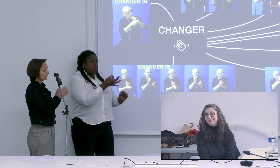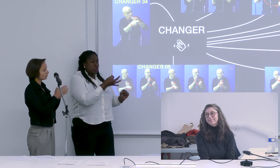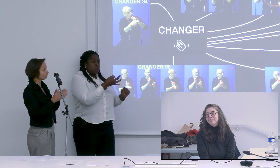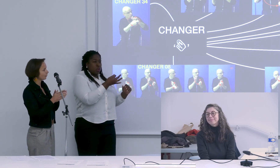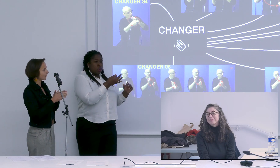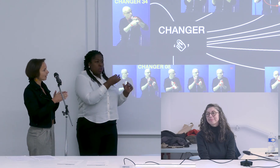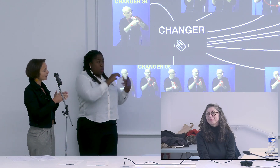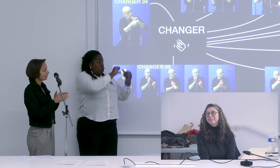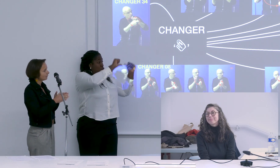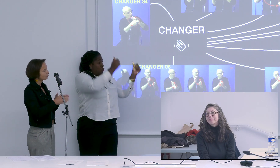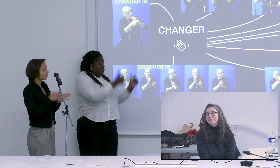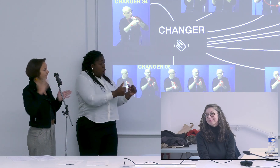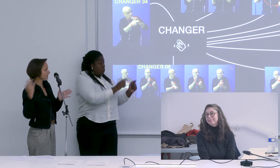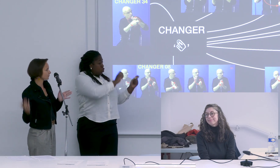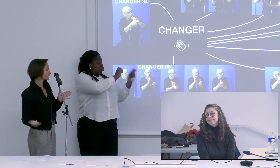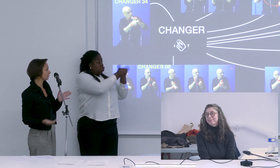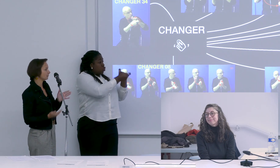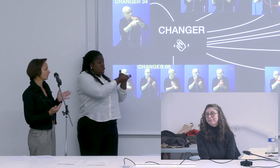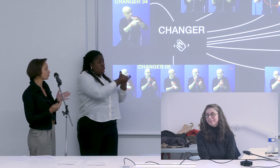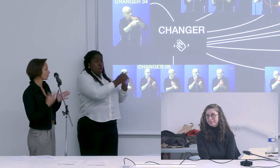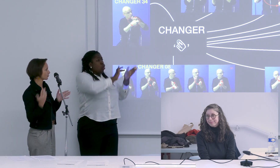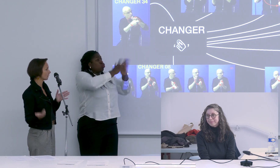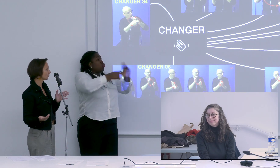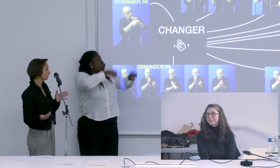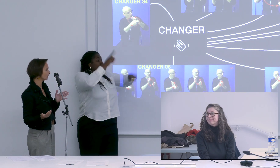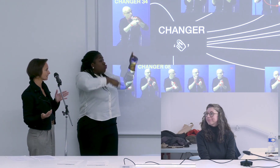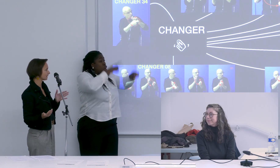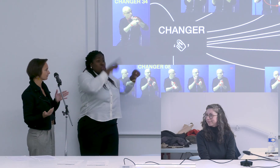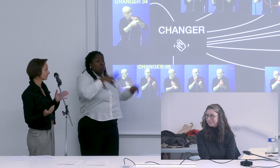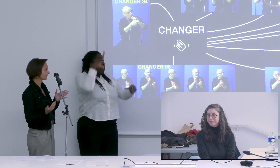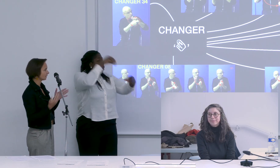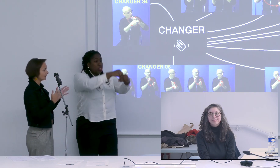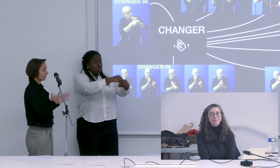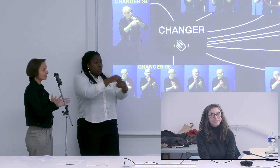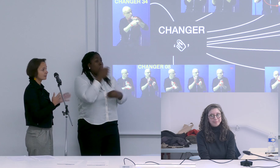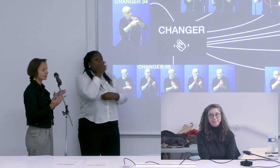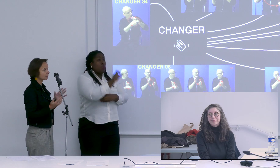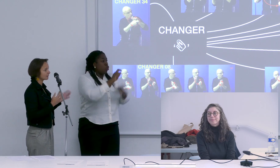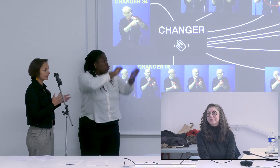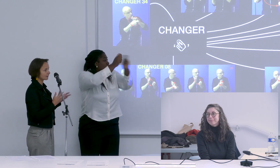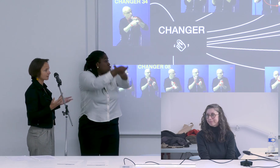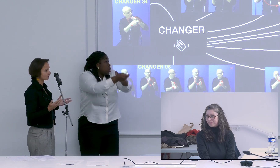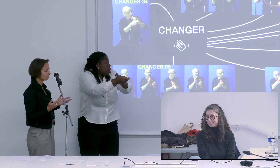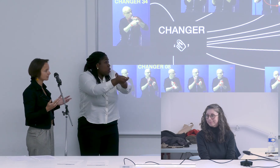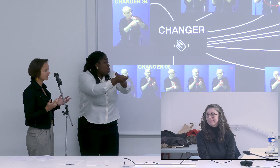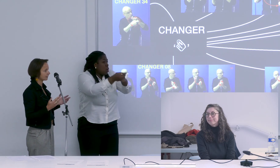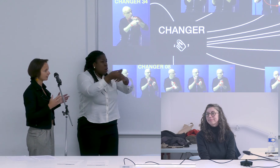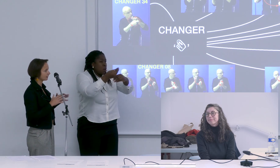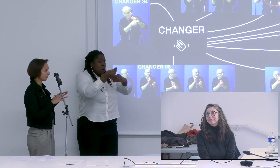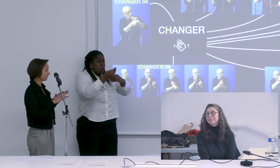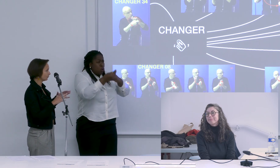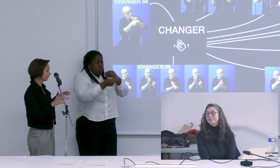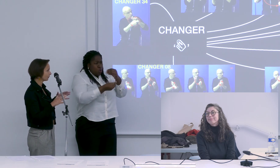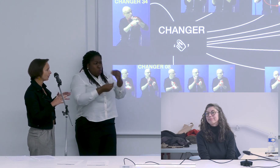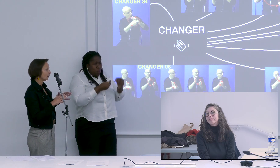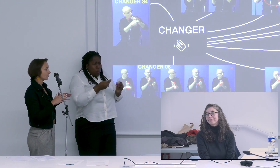et d'autre part toutes les façons d'exprimer le changement en LSF est-ce qu'il serait peut-être intéressant de distinguer